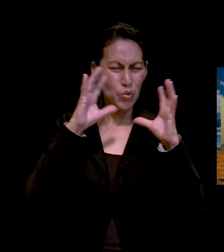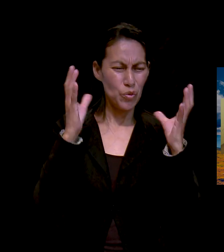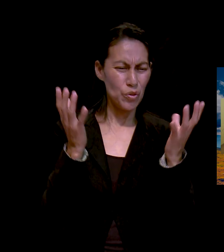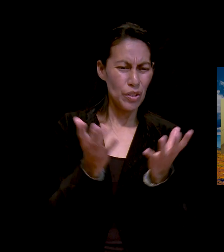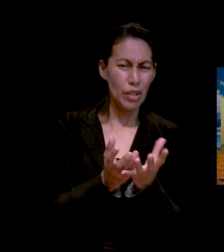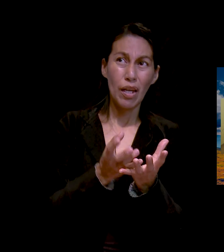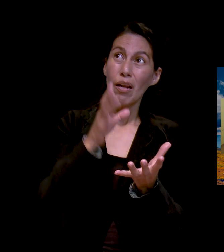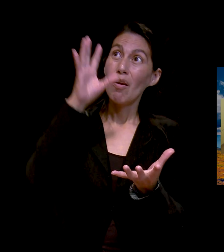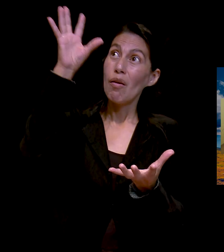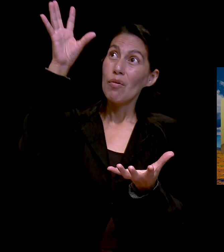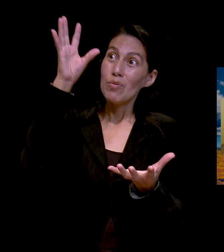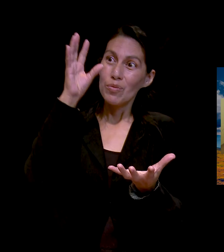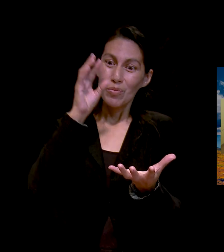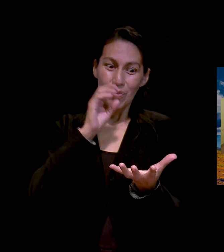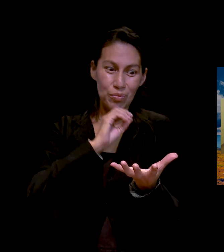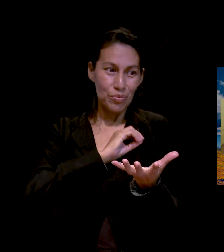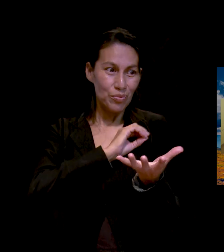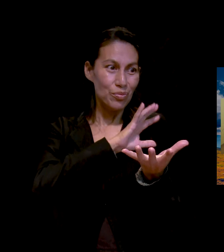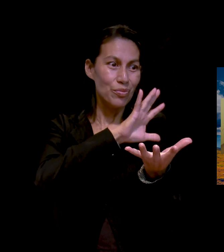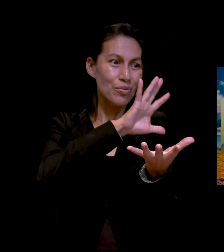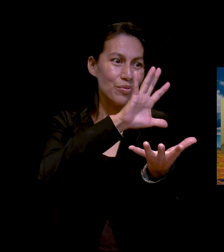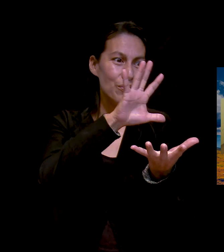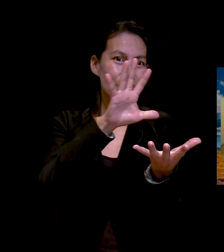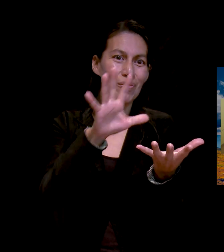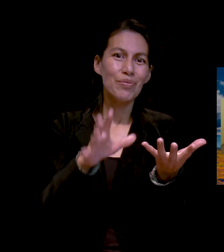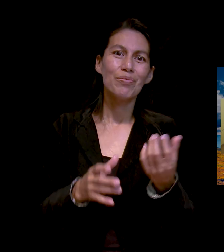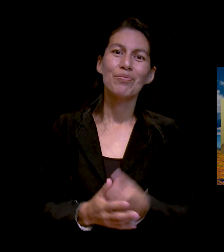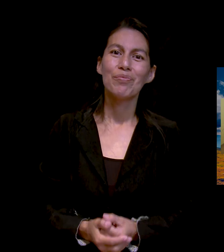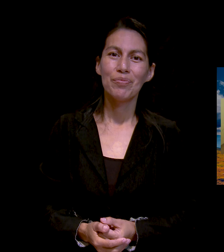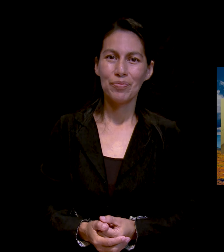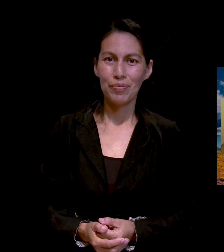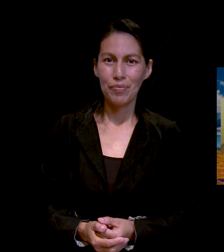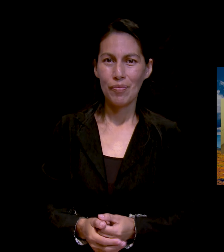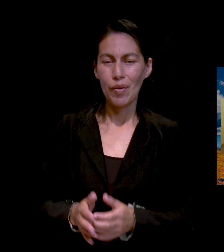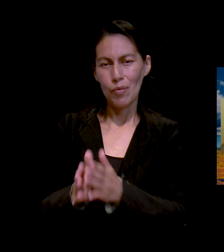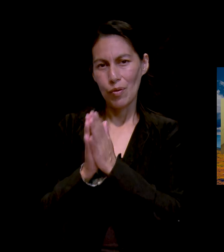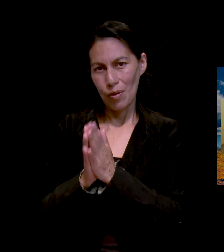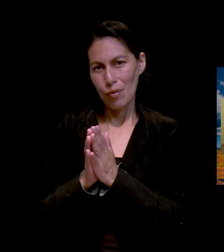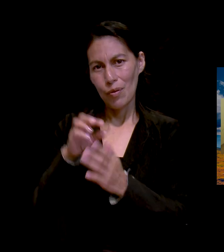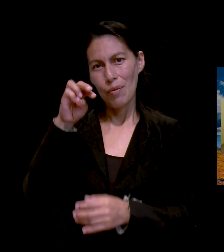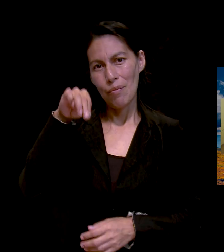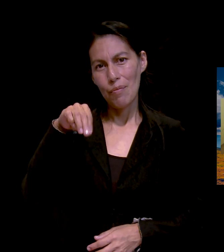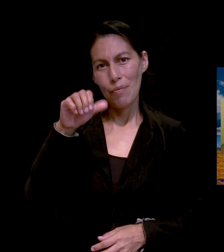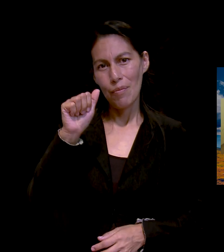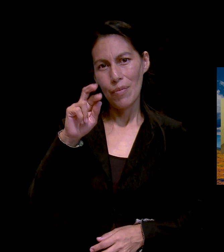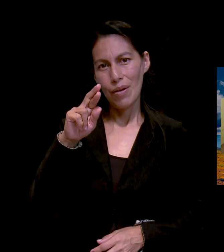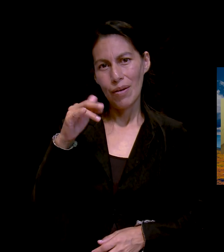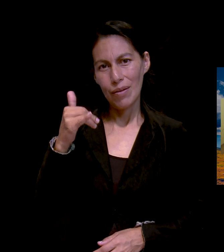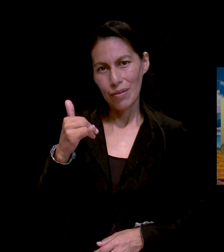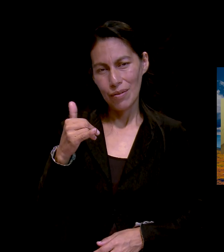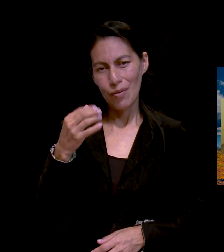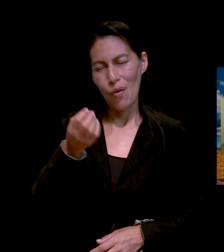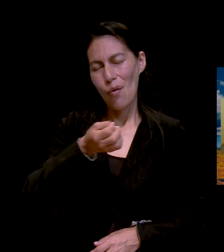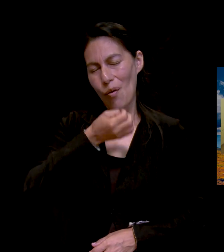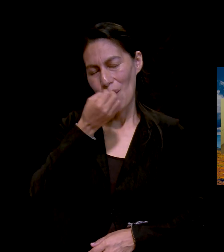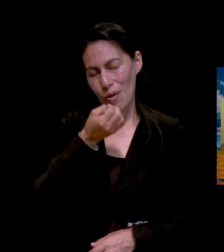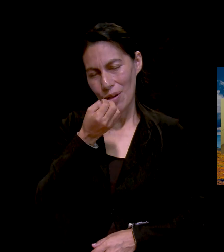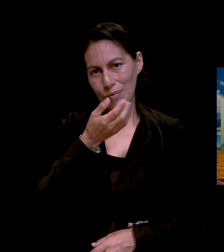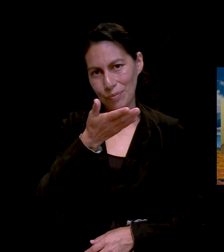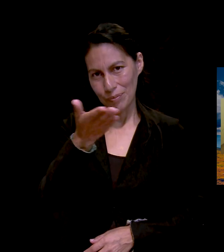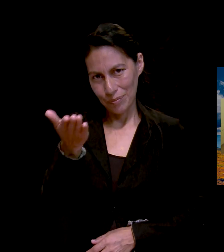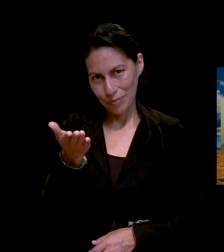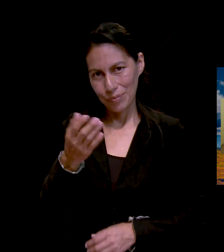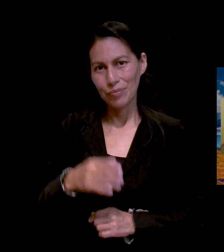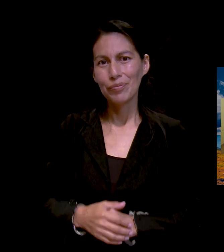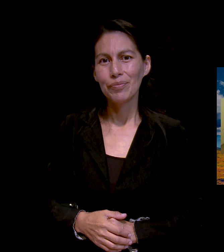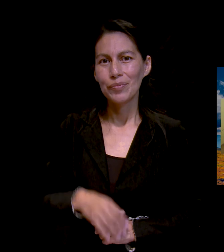Voy a pedirle a Mari que tenga la bondad de orar y entonces les pido, por favor, que inclinen su rostro allá en casita o donde